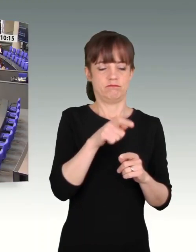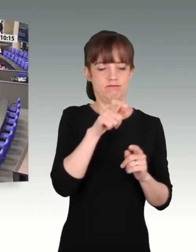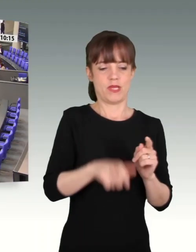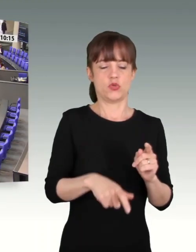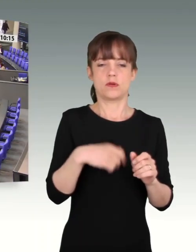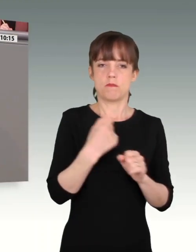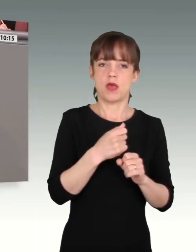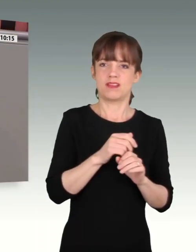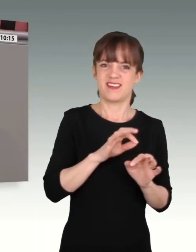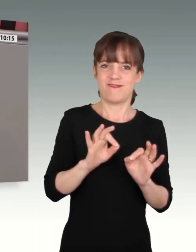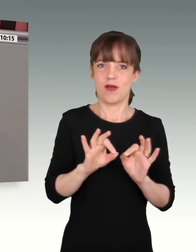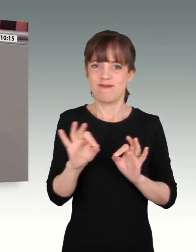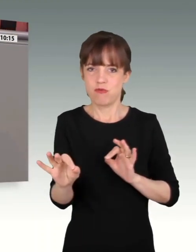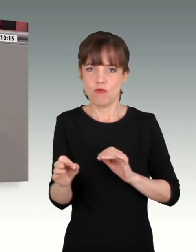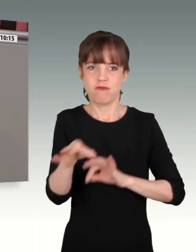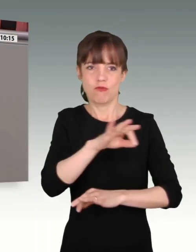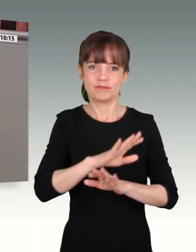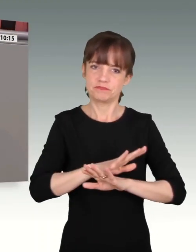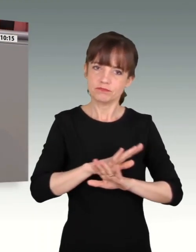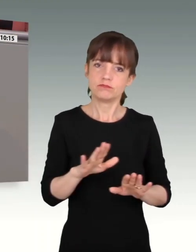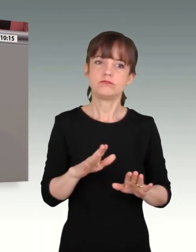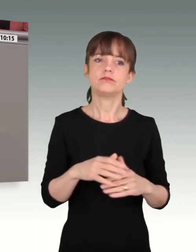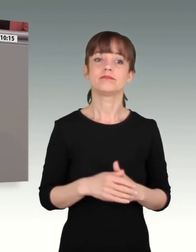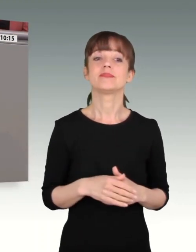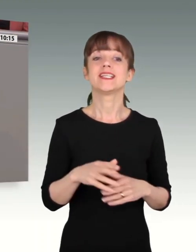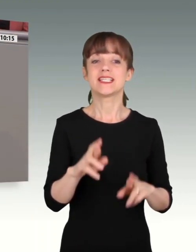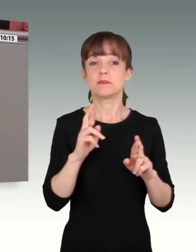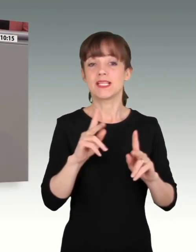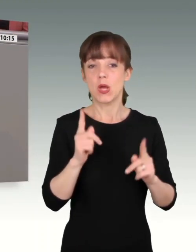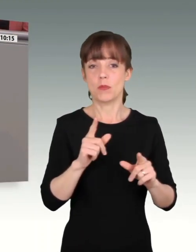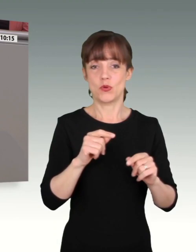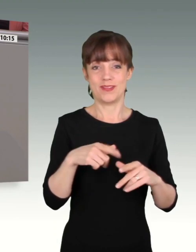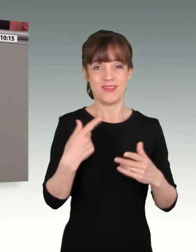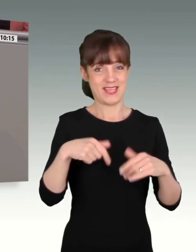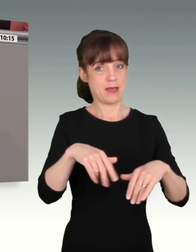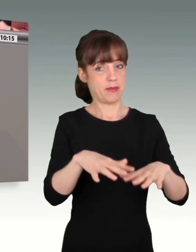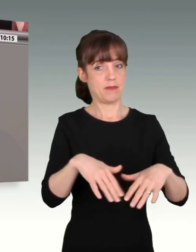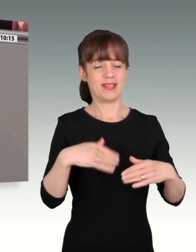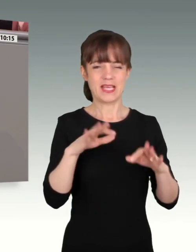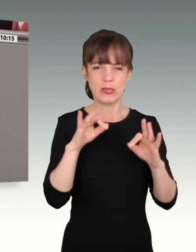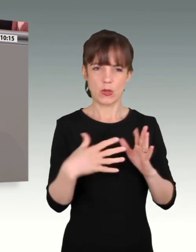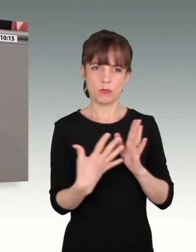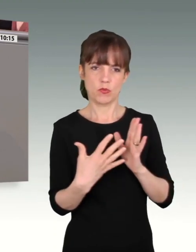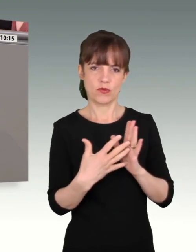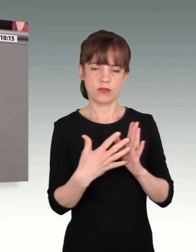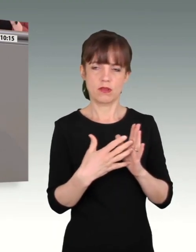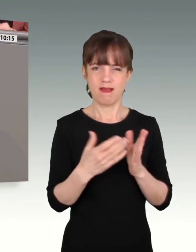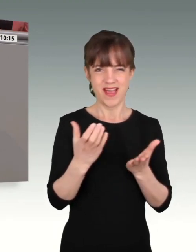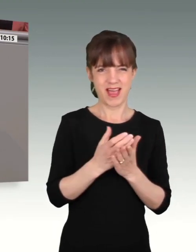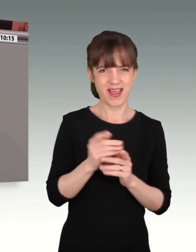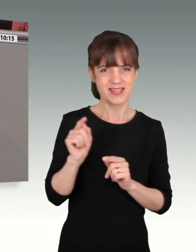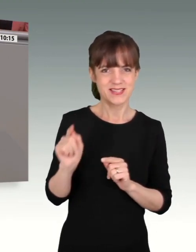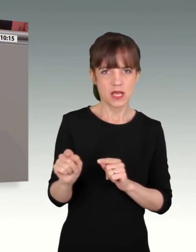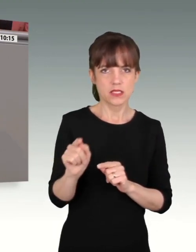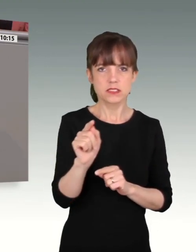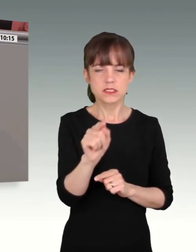Respekt heißt auch, dass wir im Parlament sehr genau prüfen, in welche Einsätze wir unsere SoldatInnen mit welchem Auftrag entsenden und dass wir